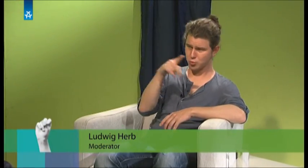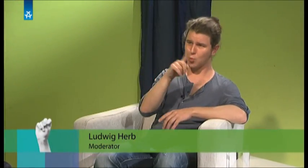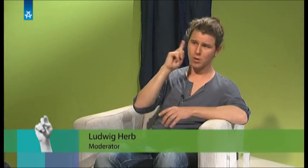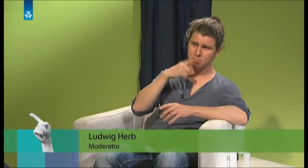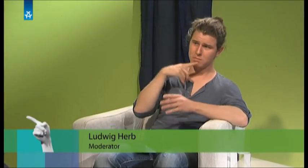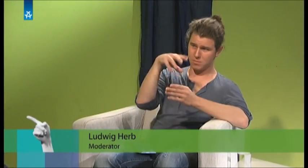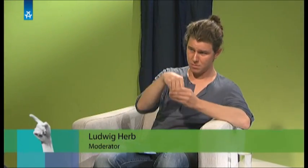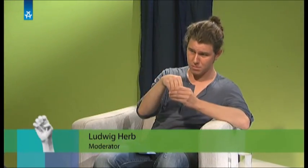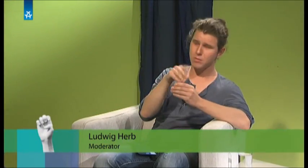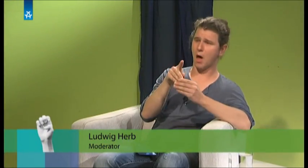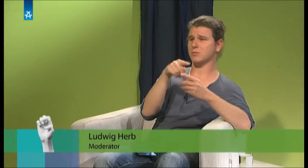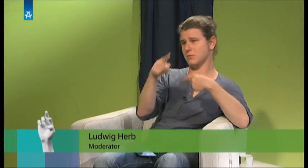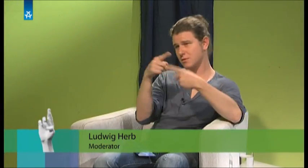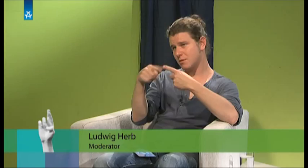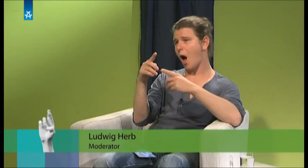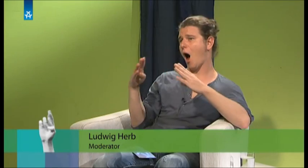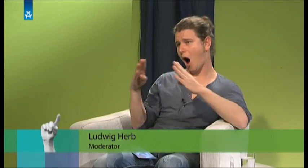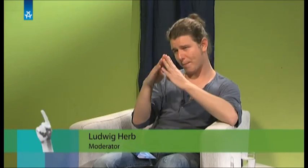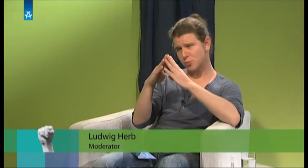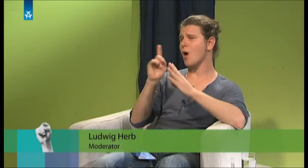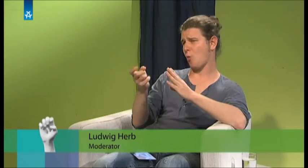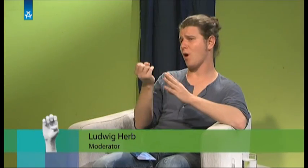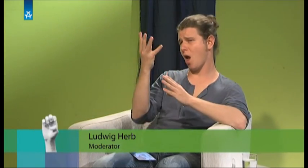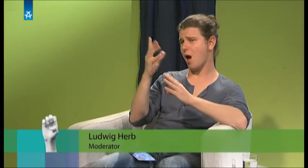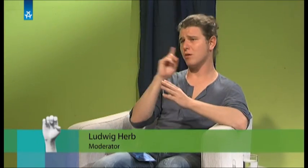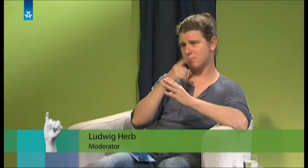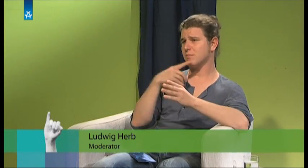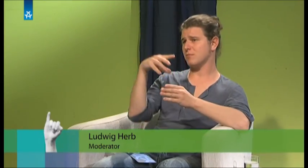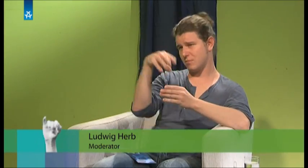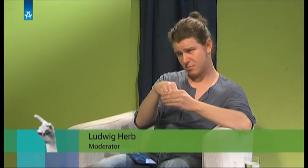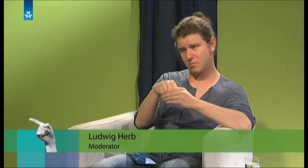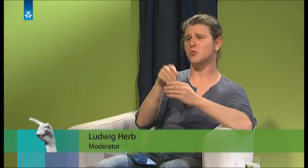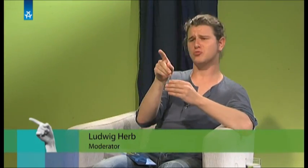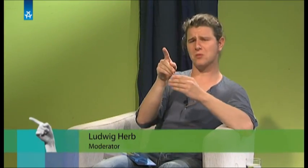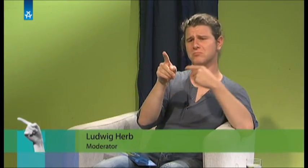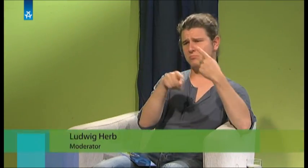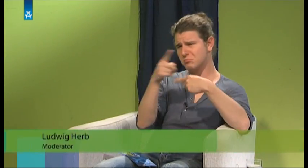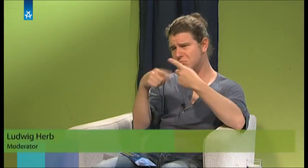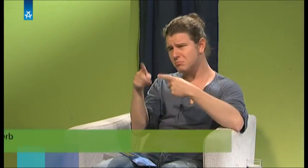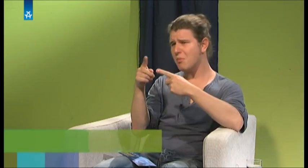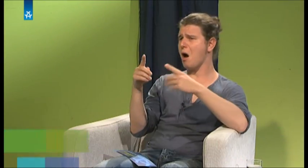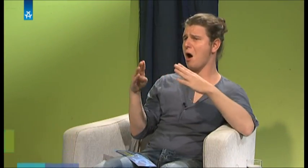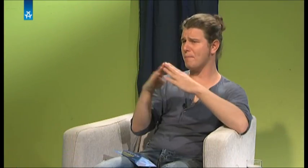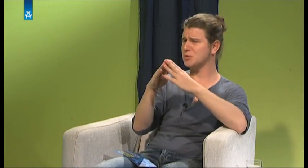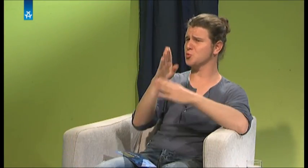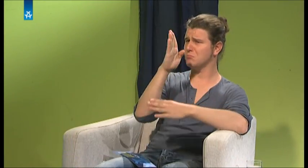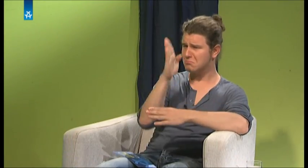Realschule für taube Menschen, und da hast du dann auch Abitur gemacht danach in Essen auch für taube Menschen, richtig? Mhm. Und nach dem Abitur